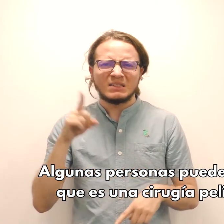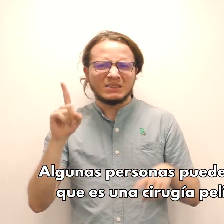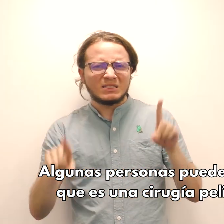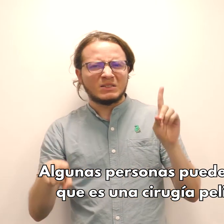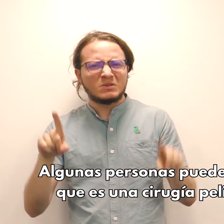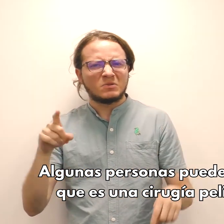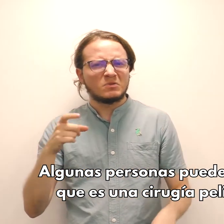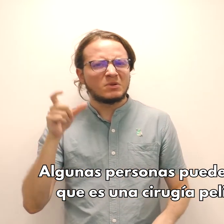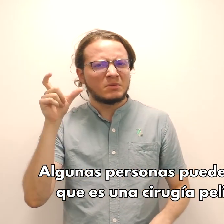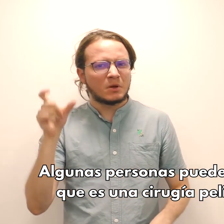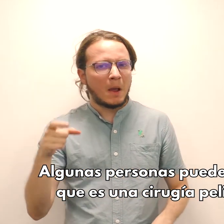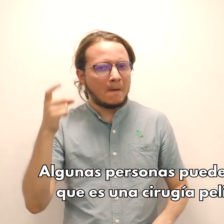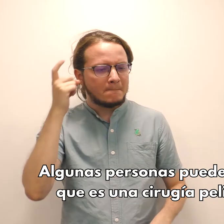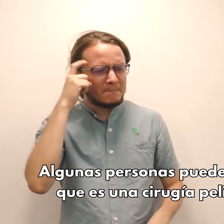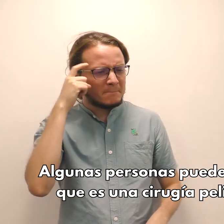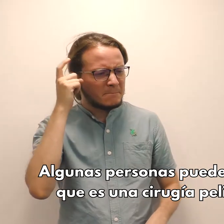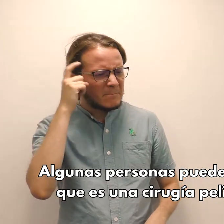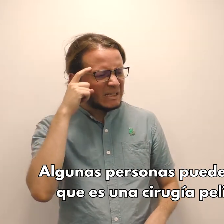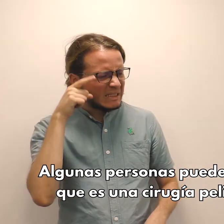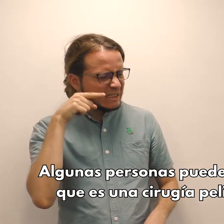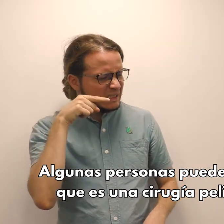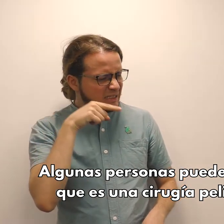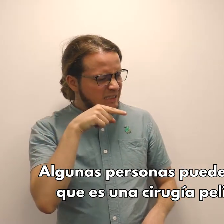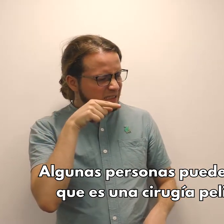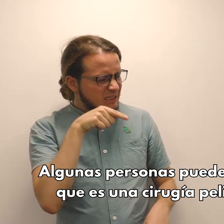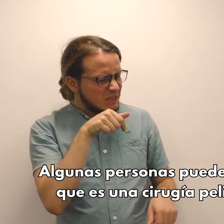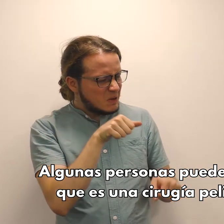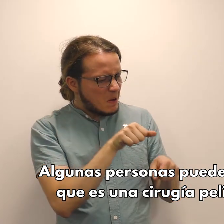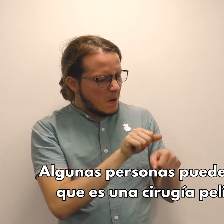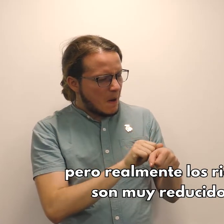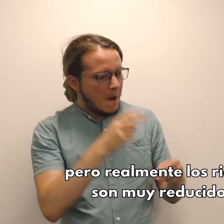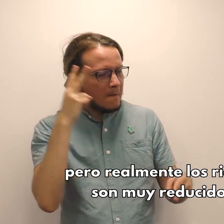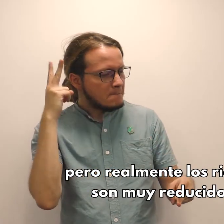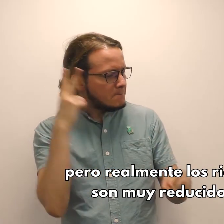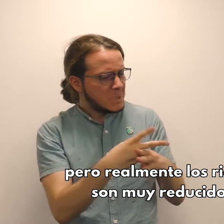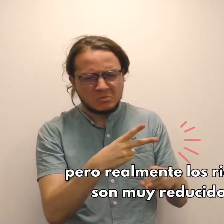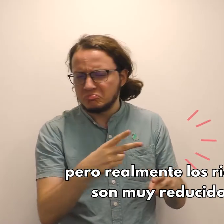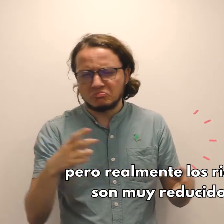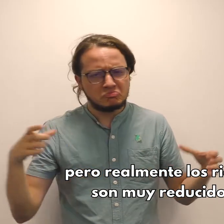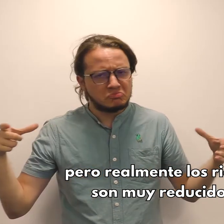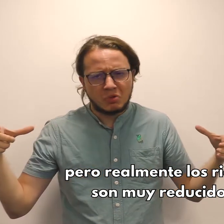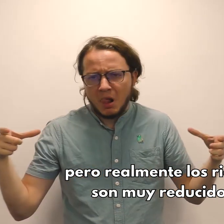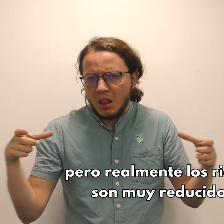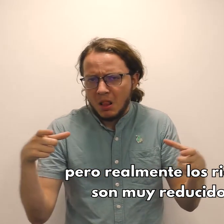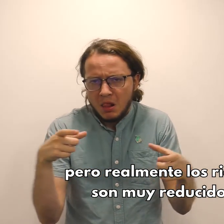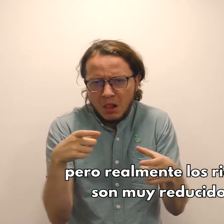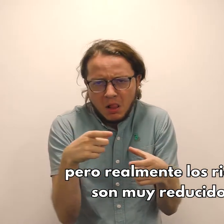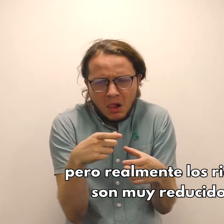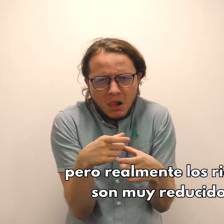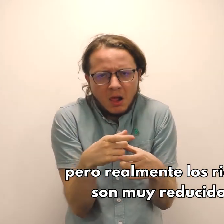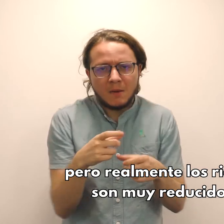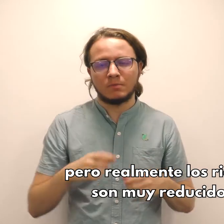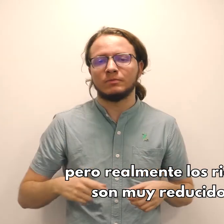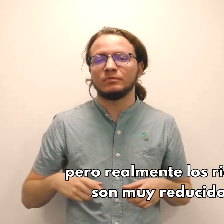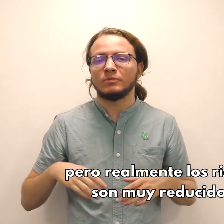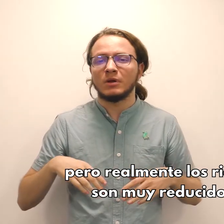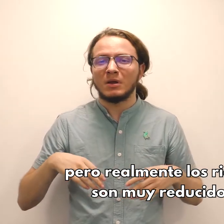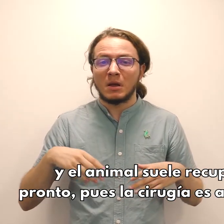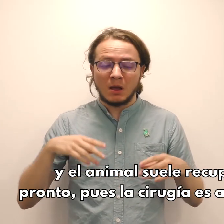Algunas personas pueden pensar que esta cirugía es peligrosa, pero los riesgos son muy reducidos y el animal suele recuperarse pronto pues es ambulatoria.